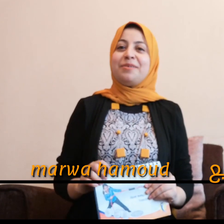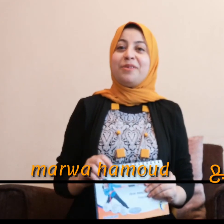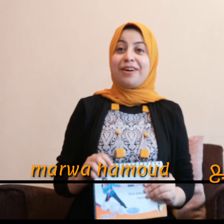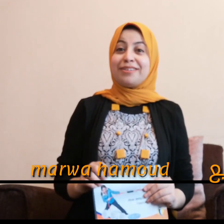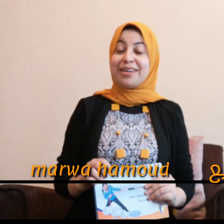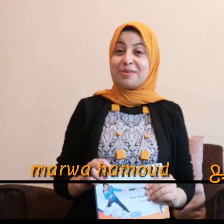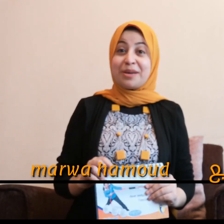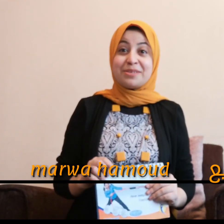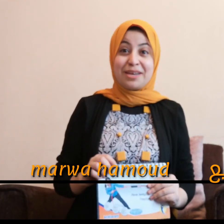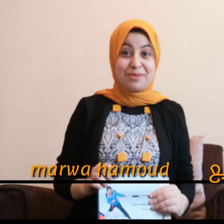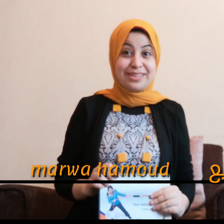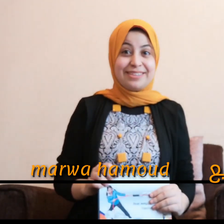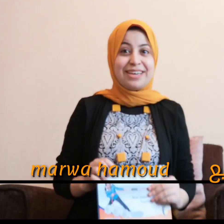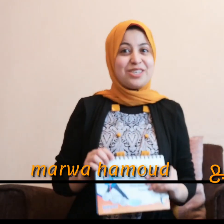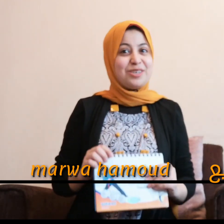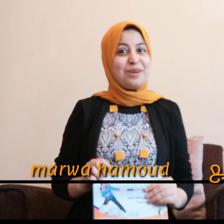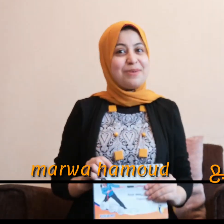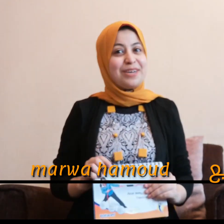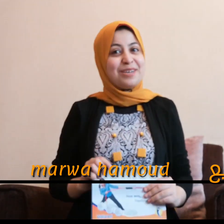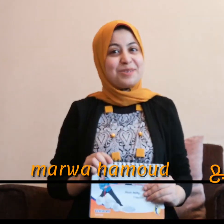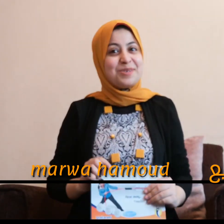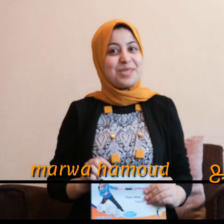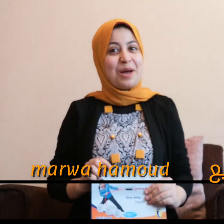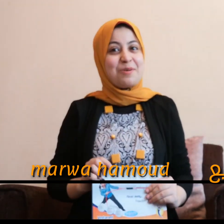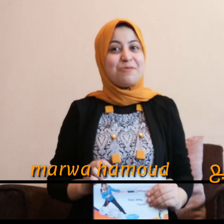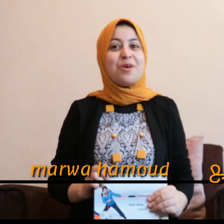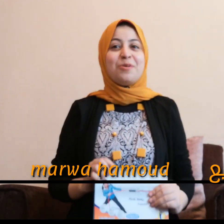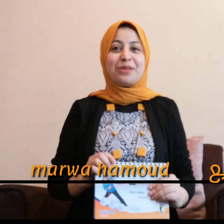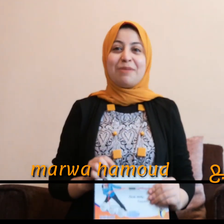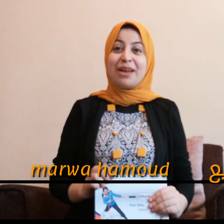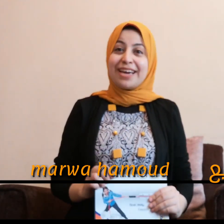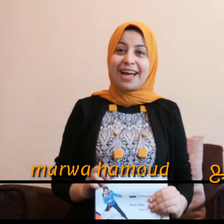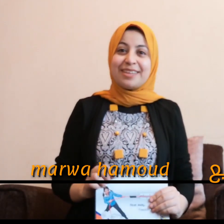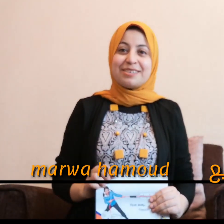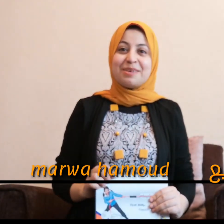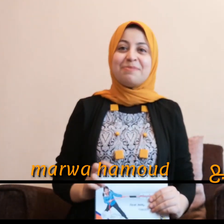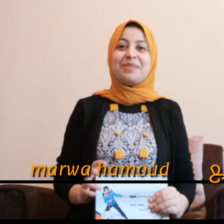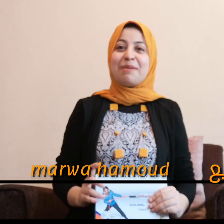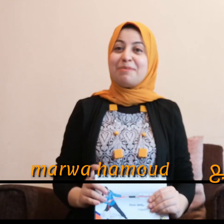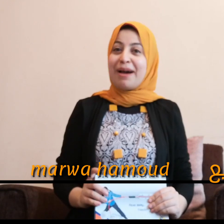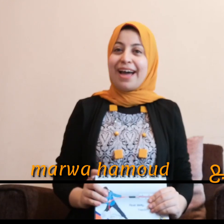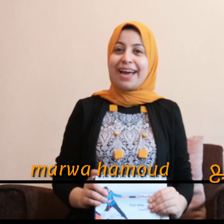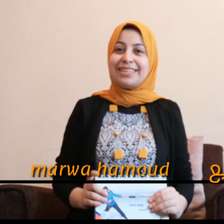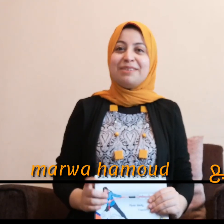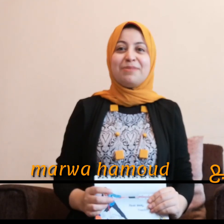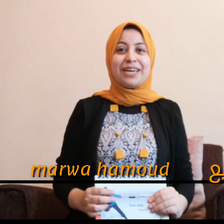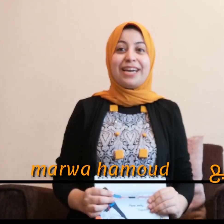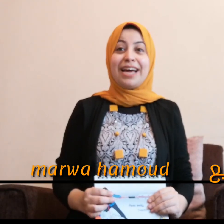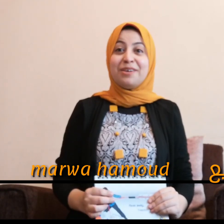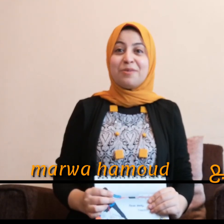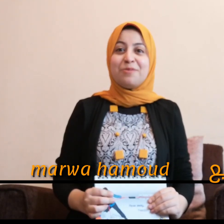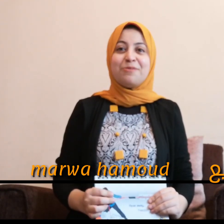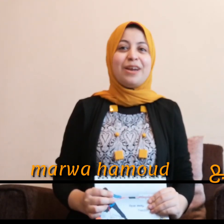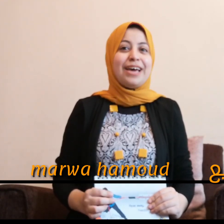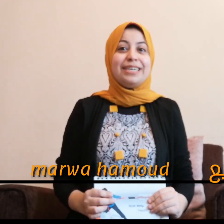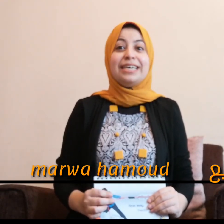والنهاردة هناخد خمس كلمات عشان يلا بقى نخلص جزء التعارب وتقابل اي حد اصم تعامل معاه عادي من غير اي خوف ولا اي